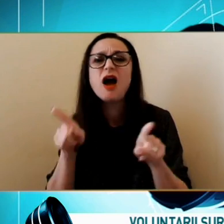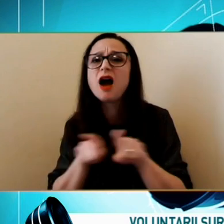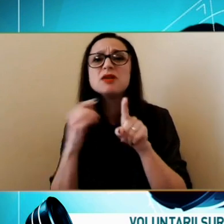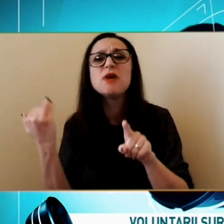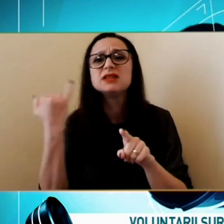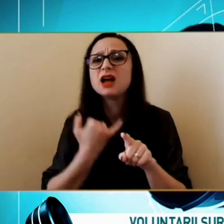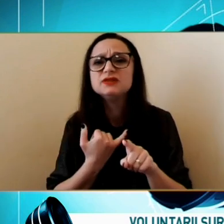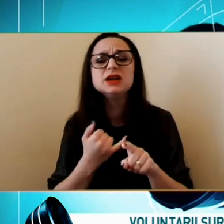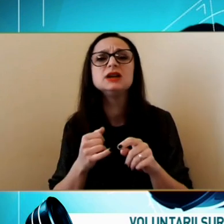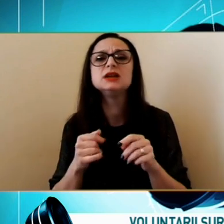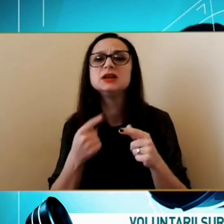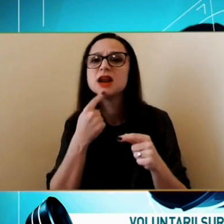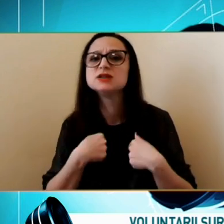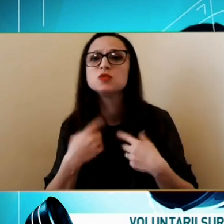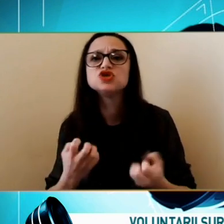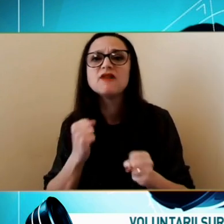făcut